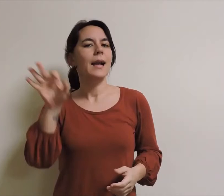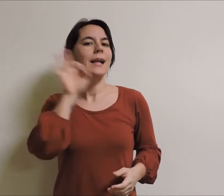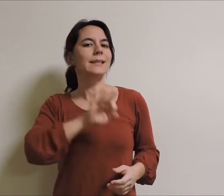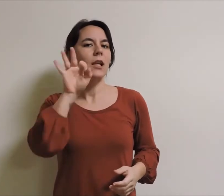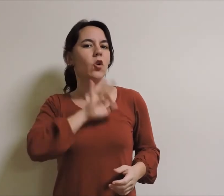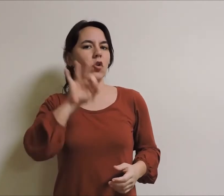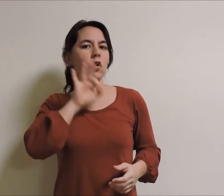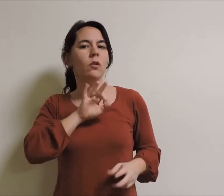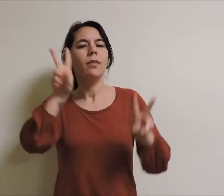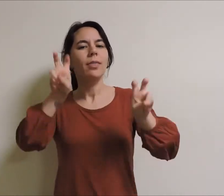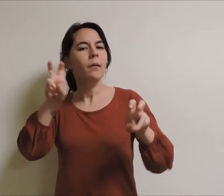en Galicia.